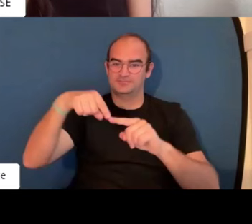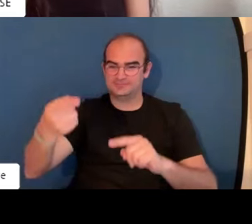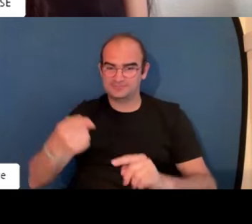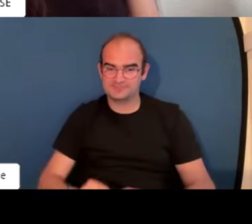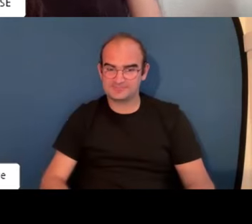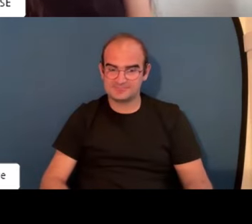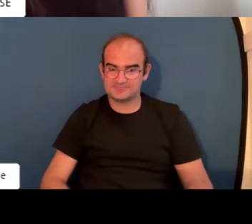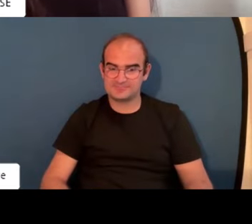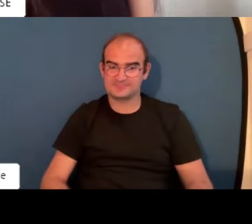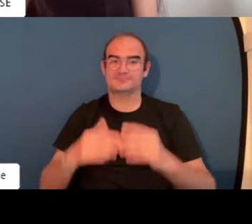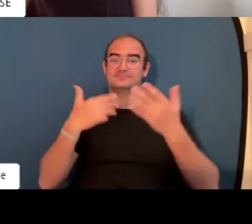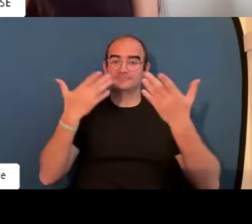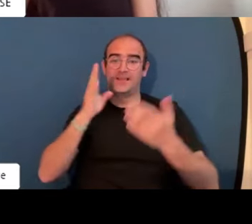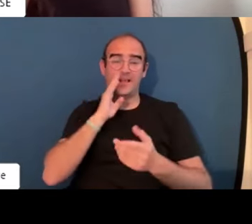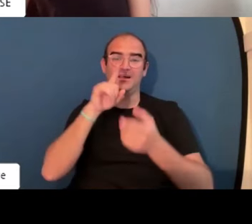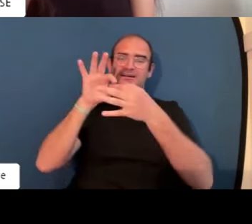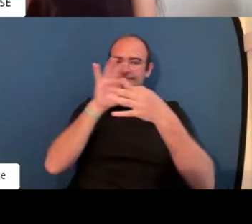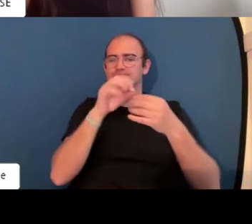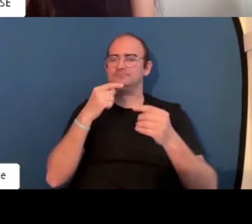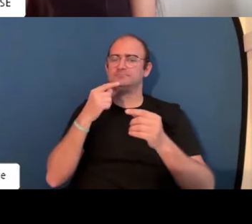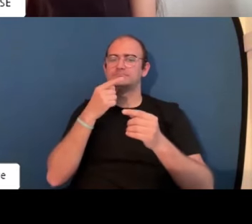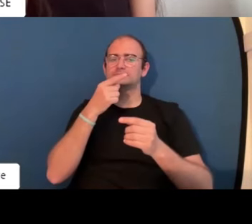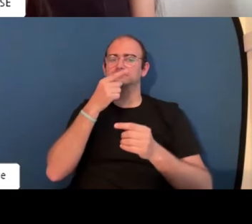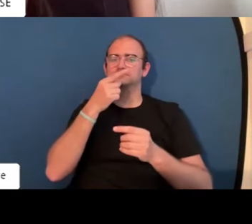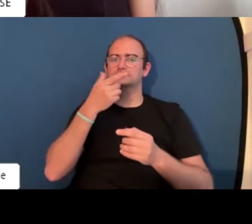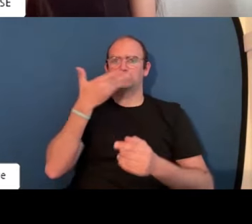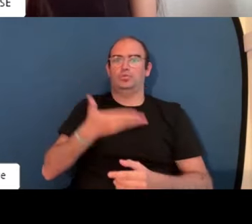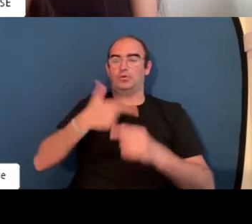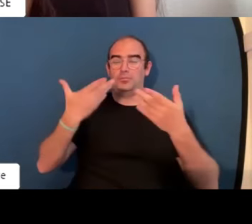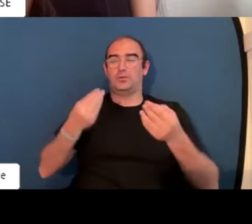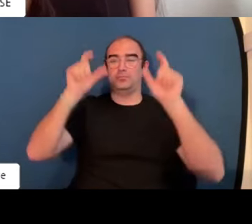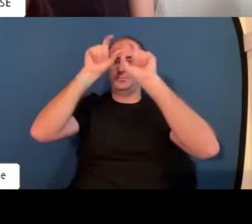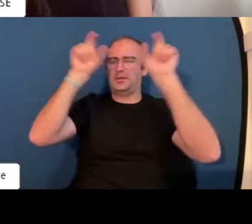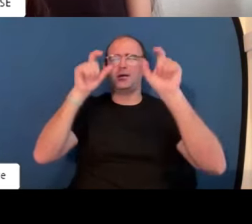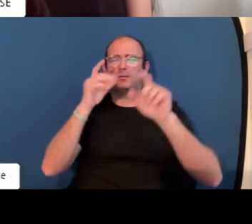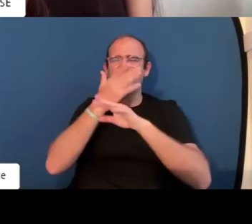prueben a ver qué resultado les da perfecto vamos a cambiar de diapositiva